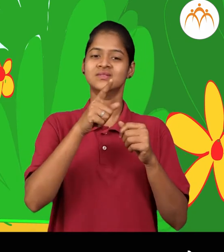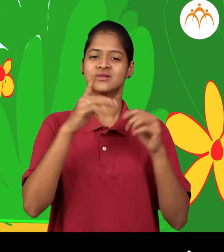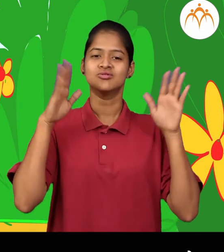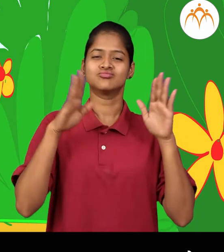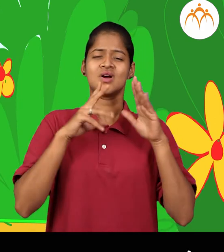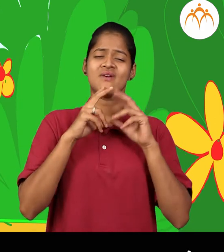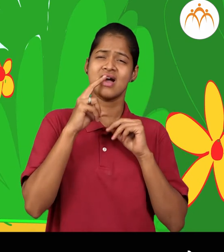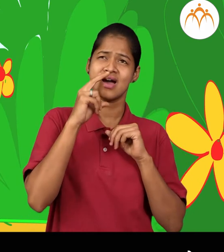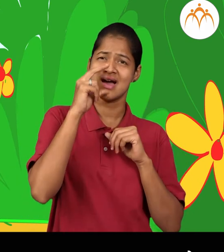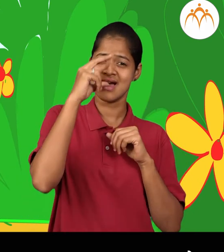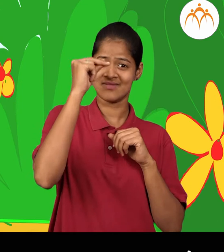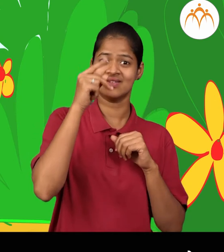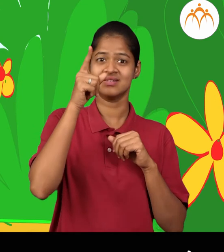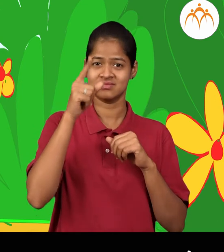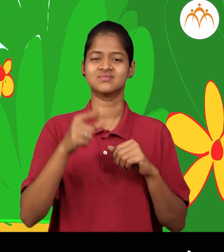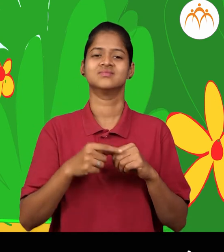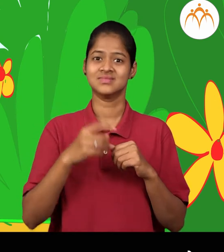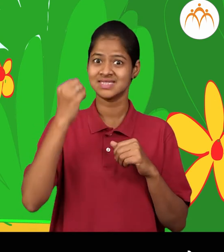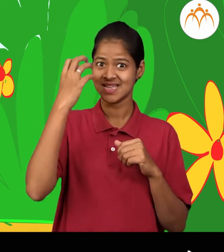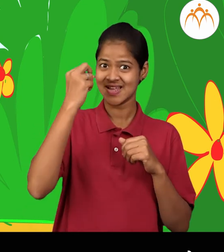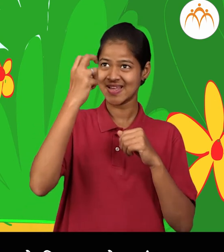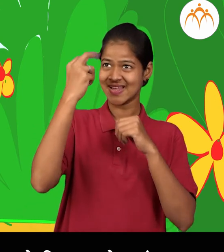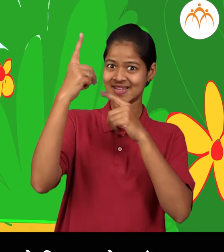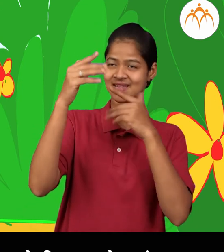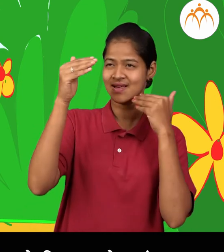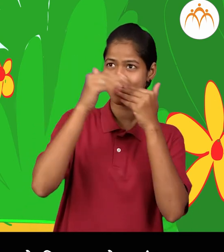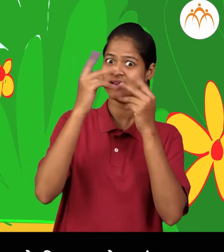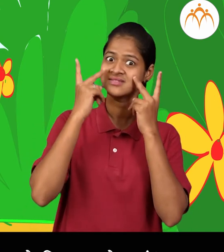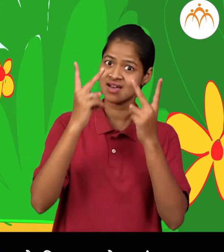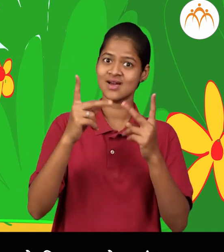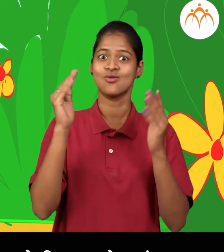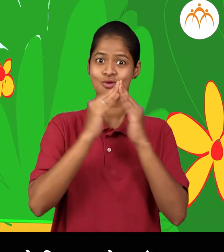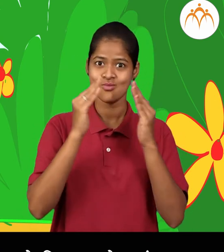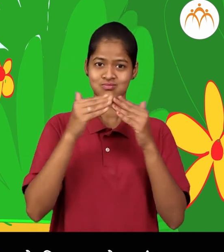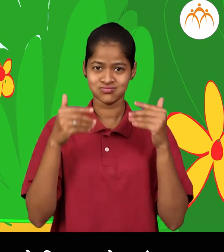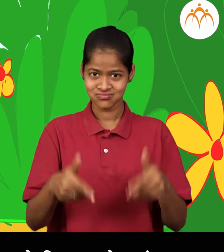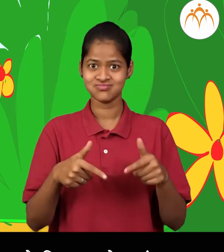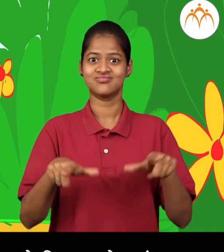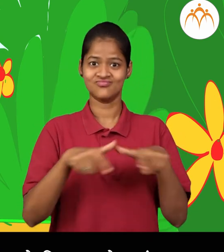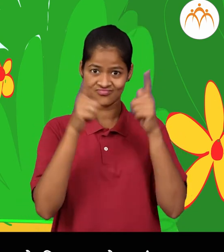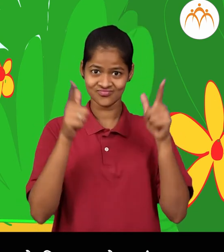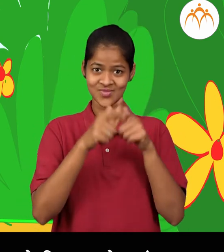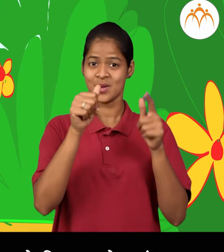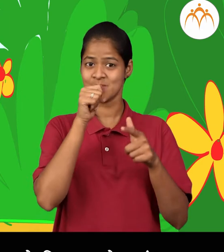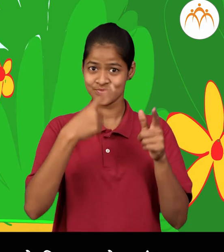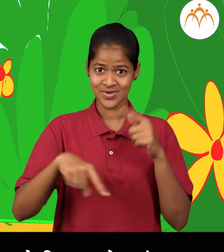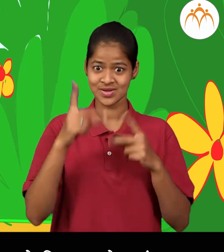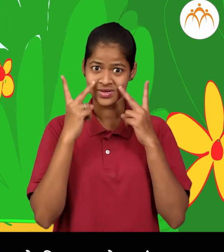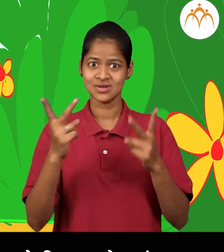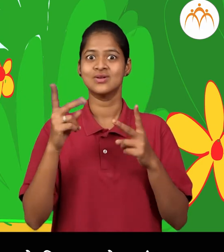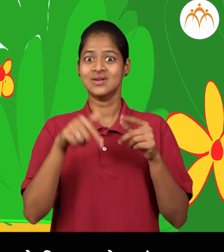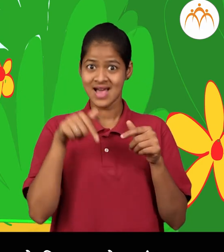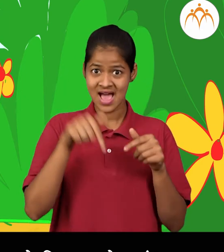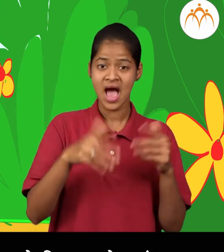जान्दन्या जवलोन पाईचा है अपन रातोती घरे, जाडे, पाणी